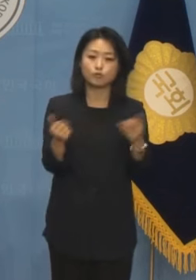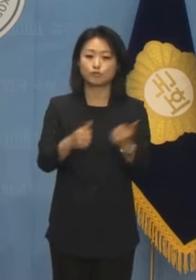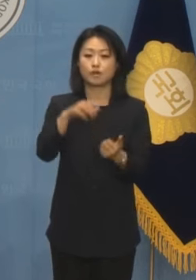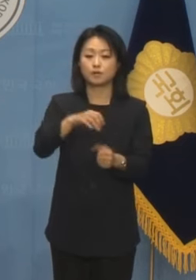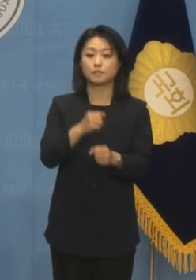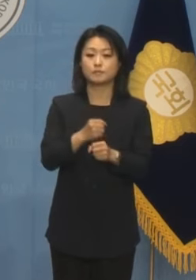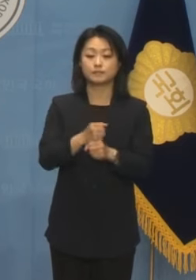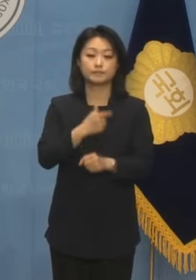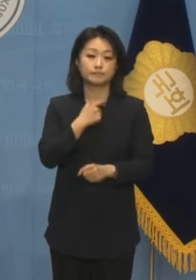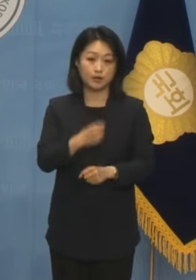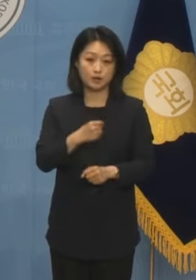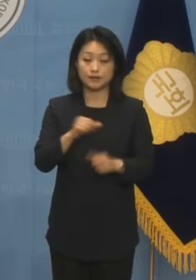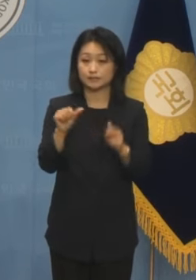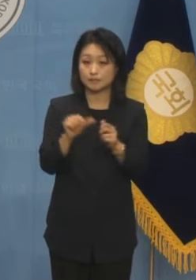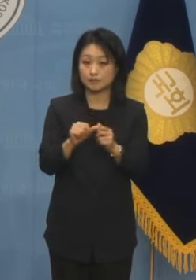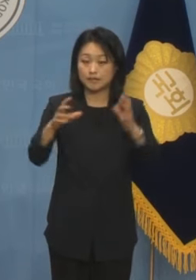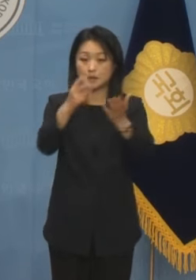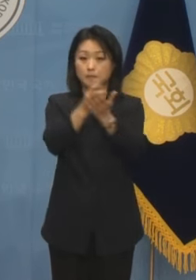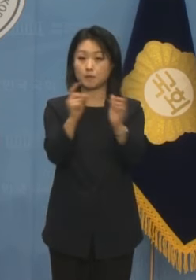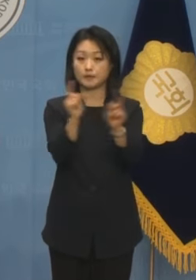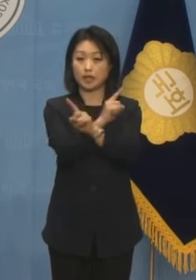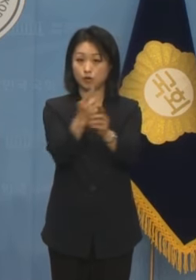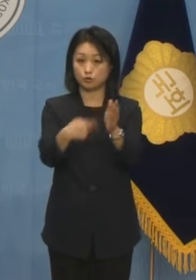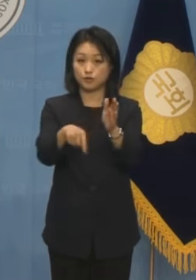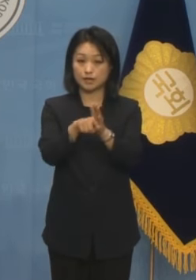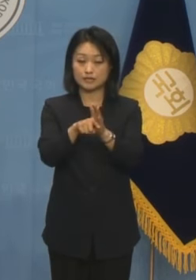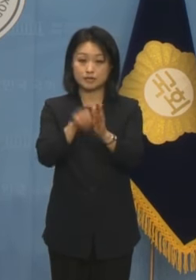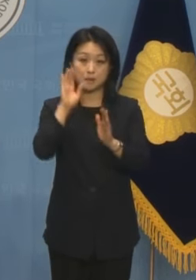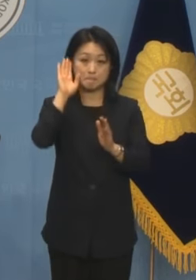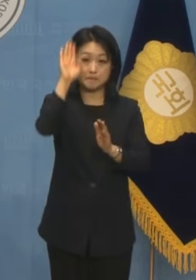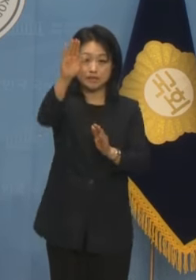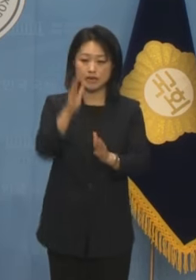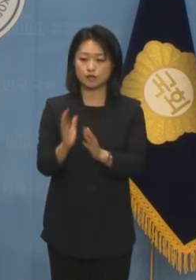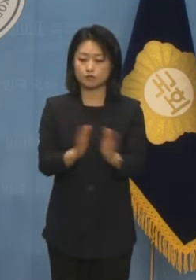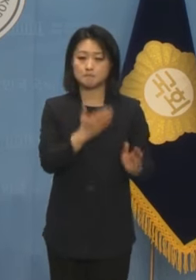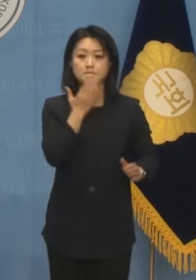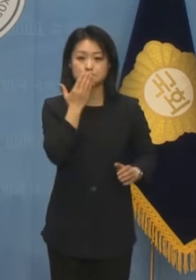다섯째, 개헌을 통해 대한민국 미래도 준비하겠습니다.